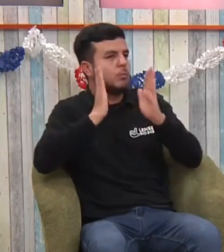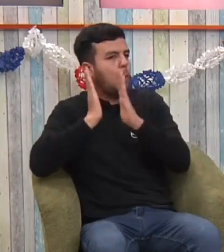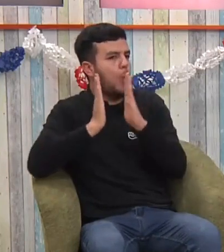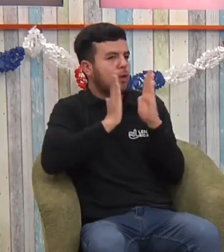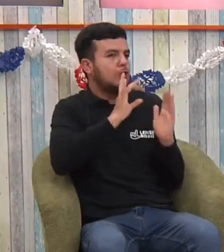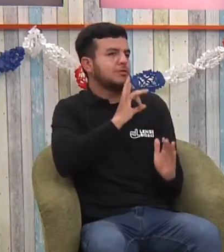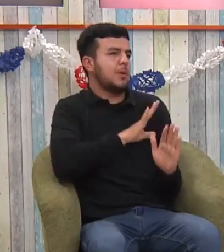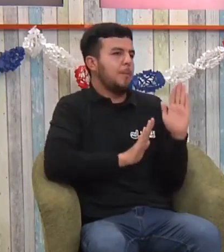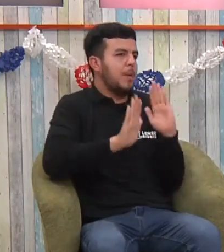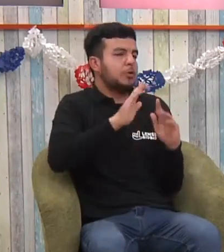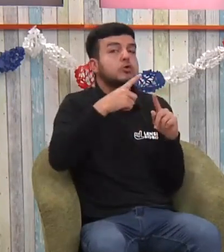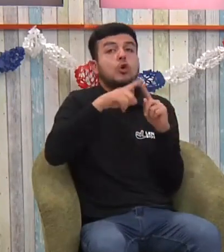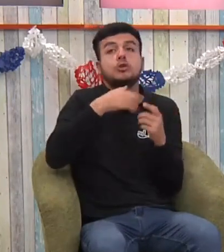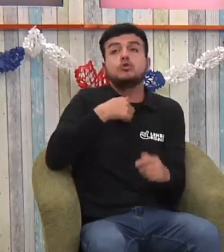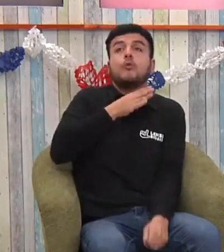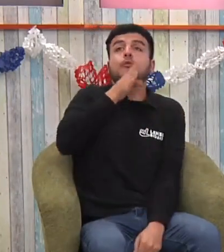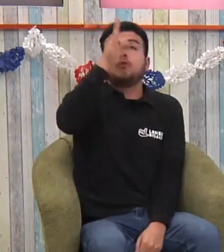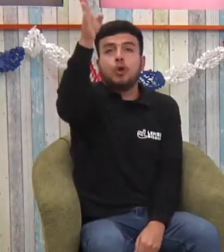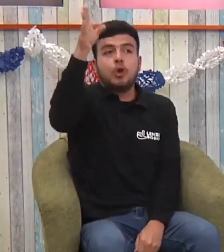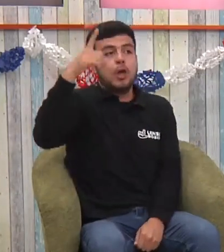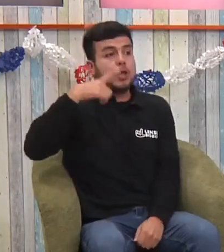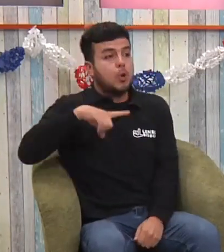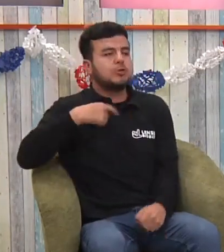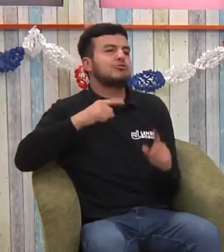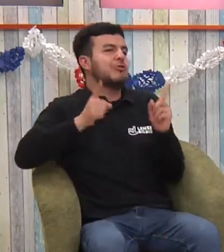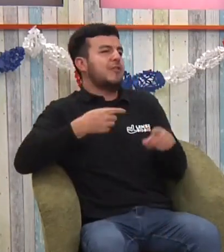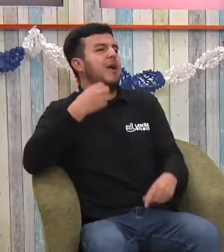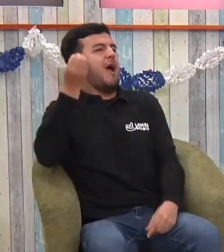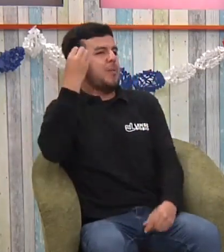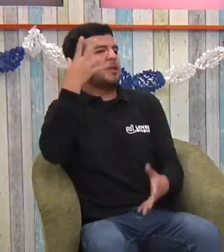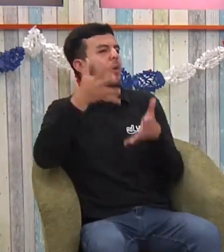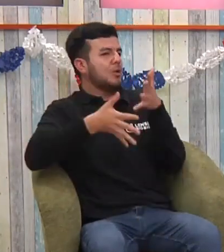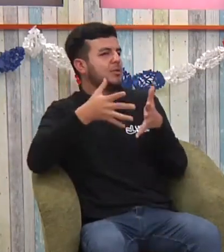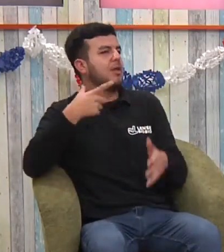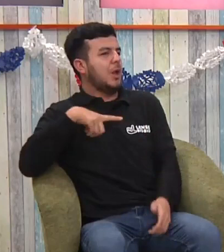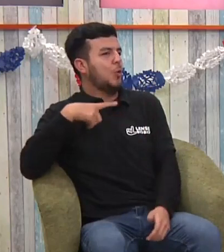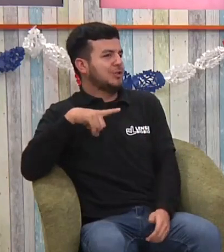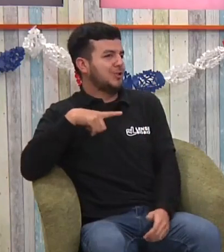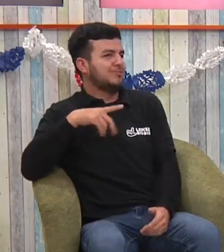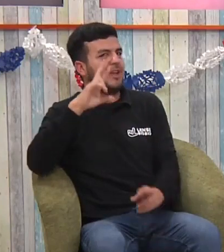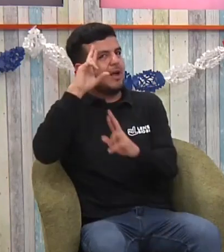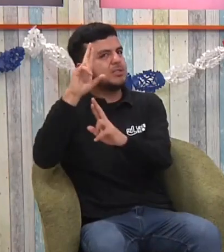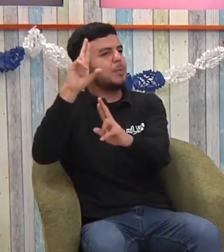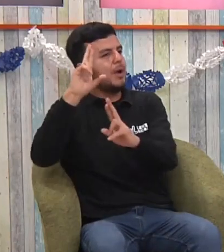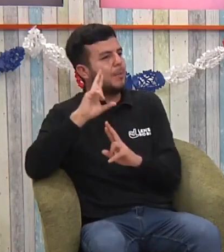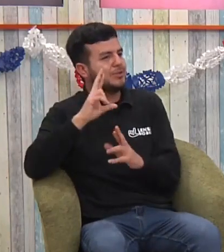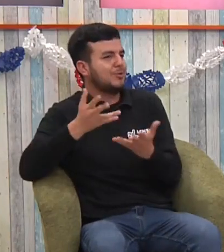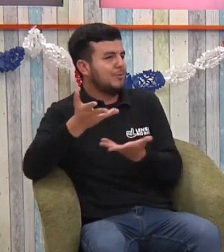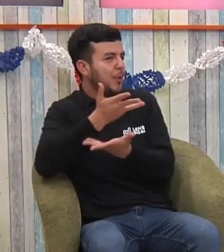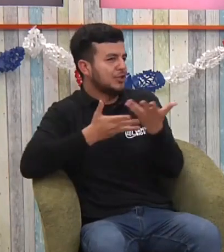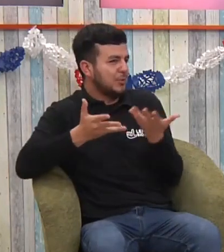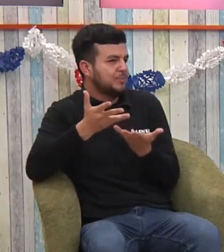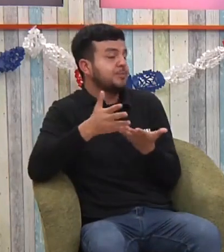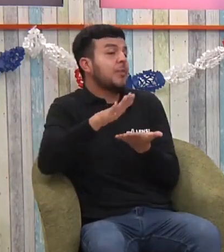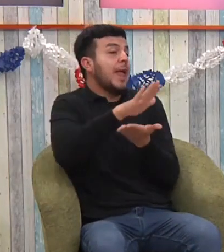finalmente también el cuidado que tenemos nosotros de que se respete nuestro idioma así como nosotros hacemos el esfuerzo cuando viajamos a otro país pero es algo que se puede